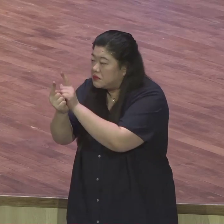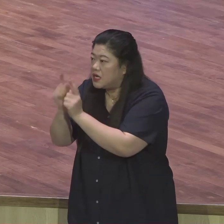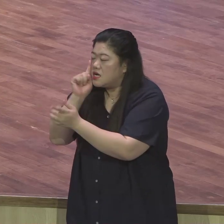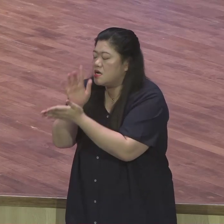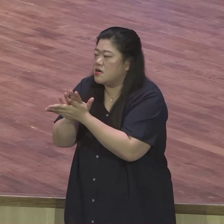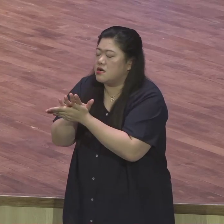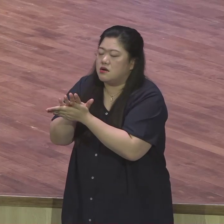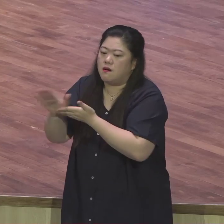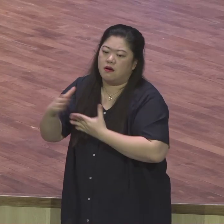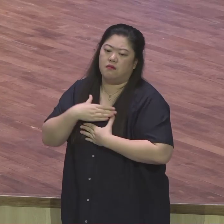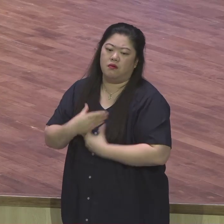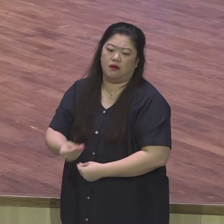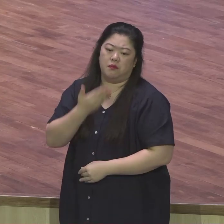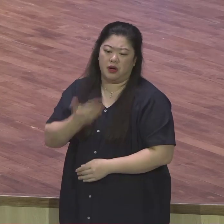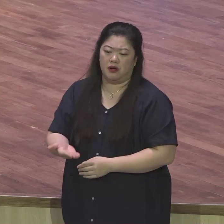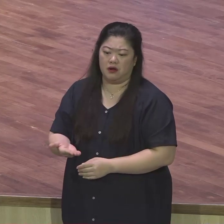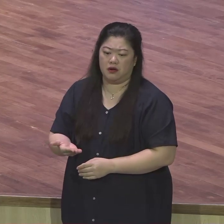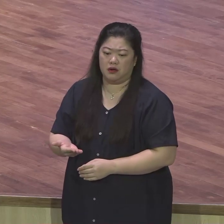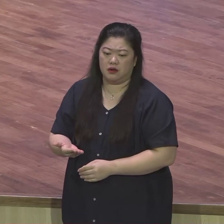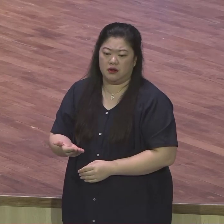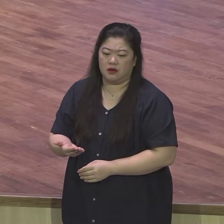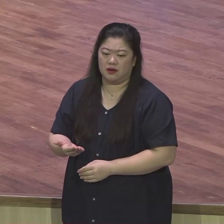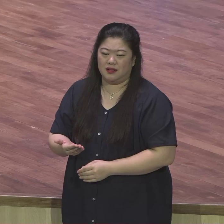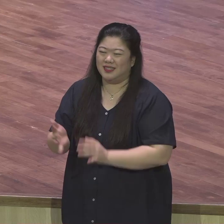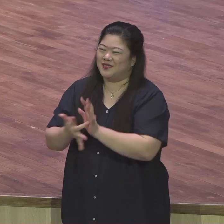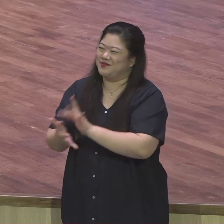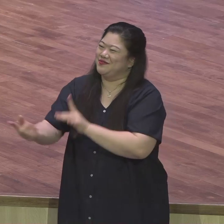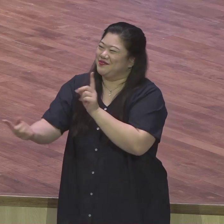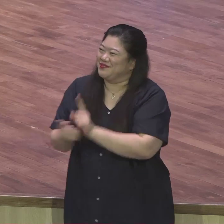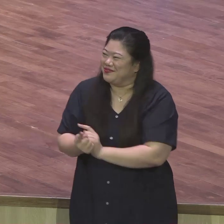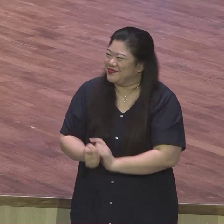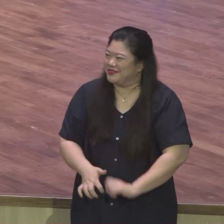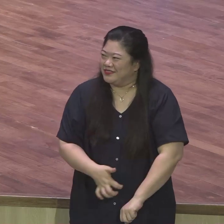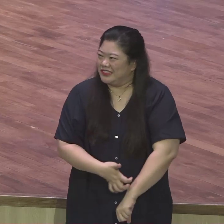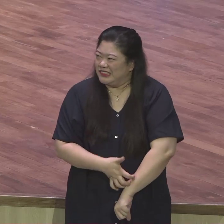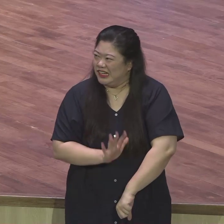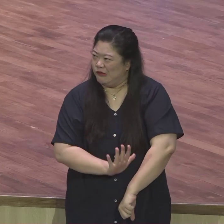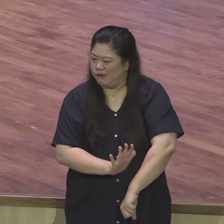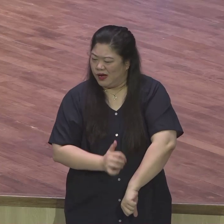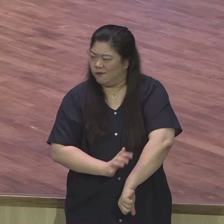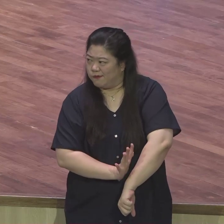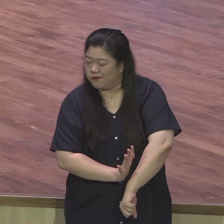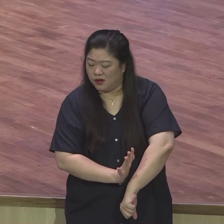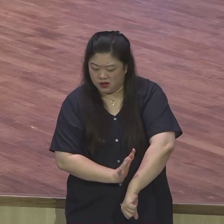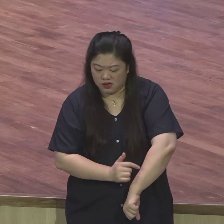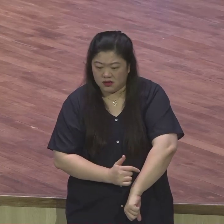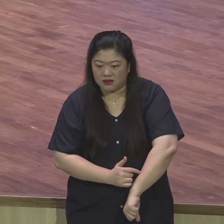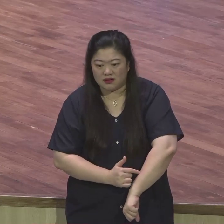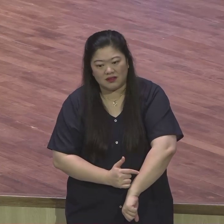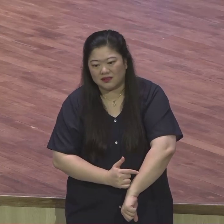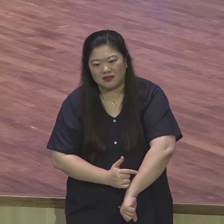그리고 이제는 부활하신 예수 거시도를 바라보면서 어떻게 해요? 새틀 인생을 살아야 돼요. 새틀